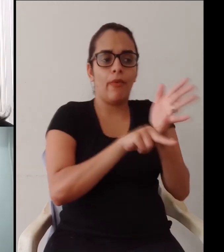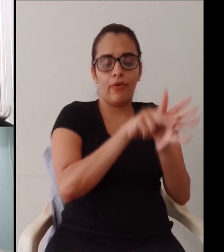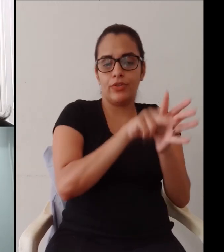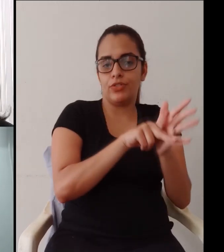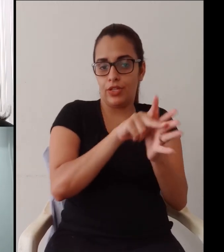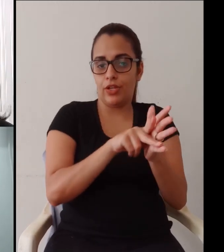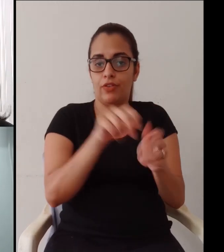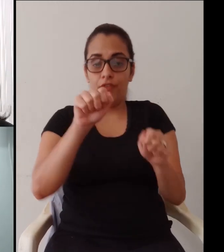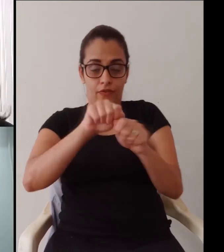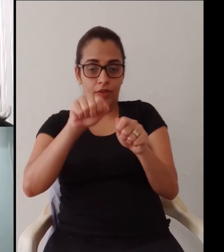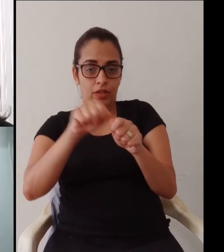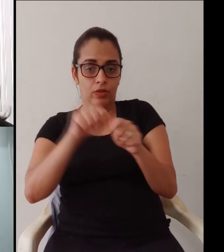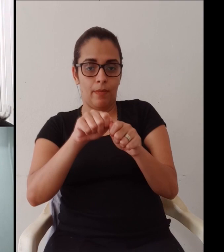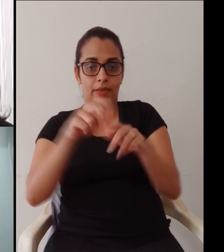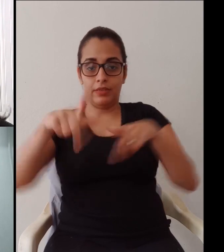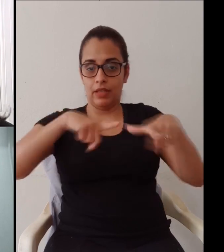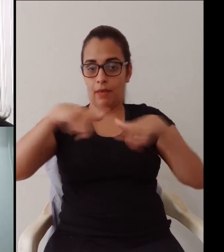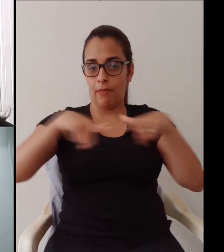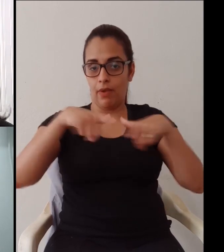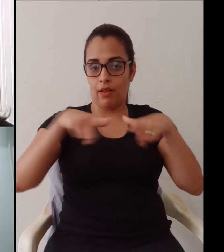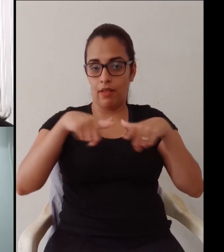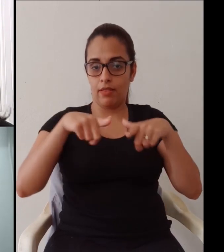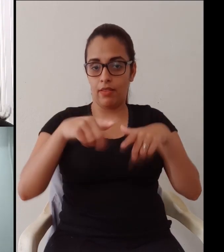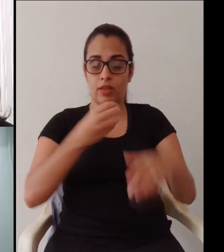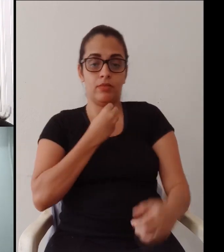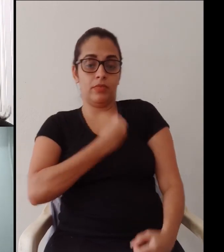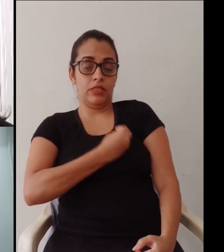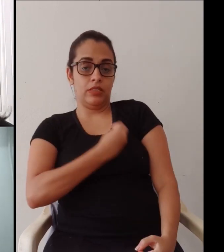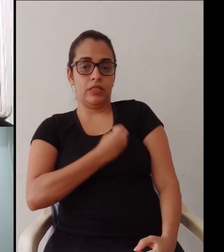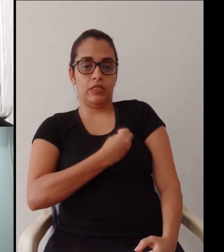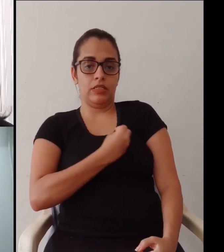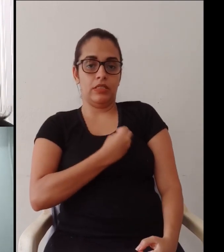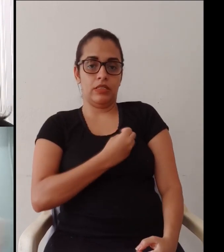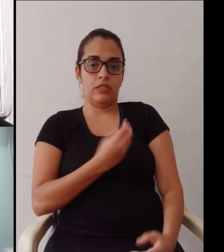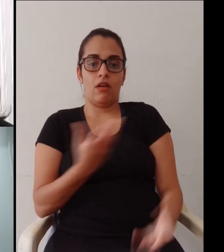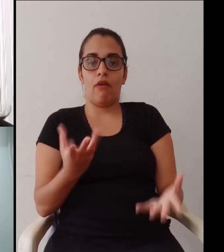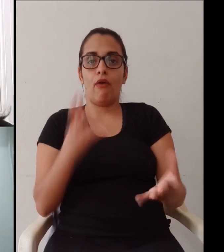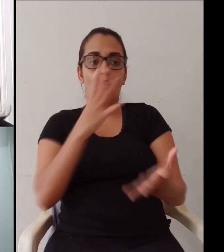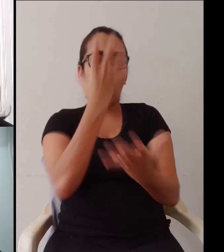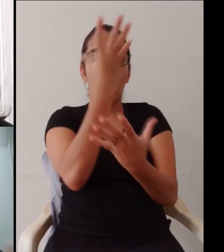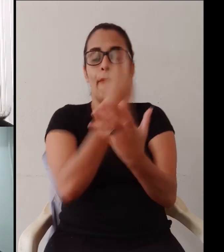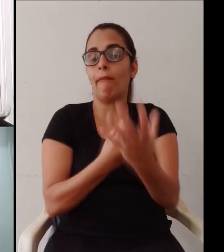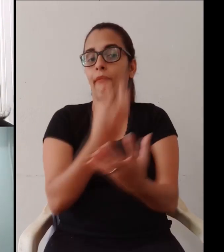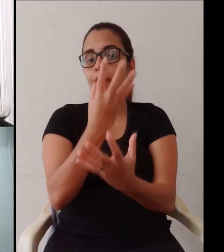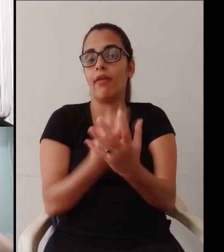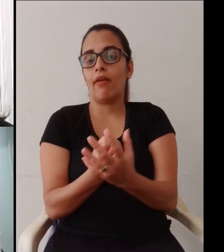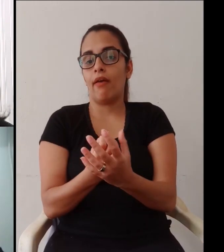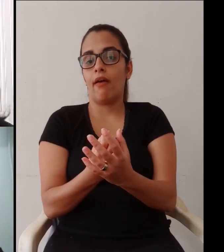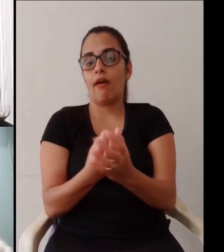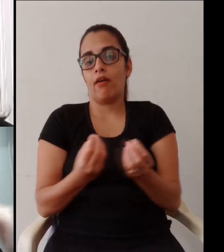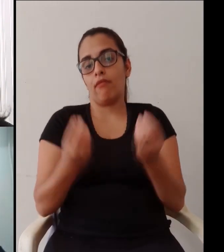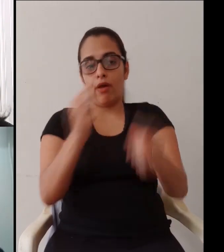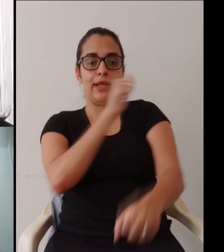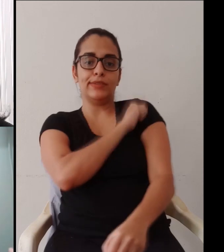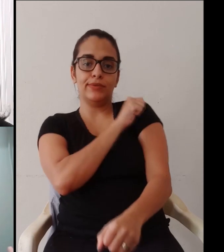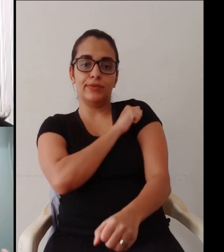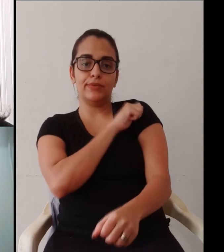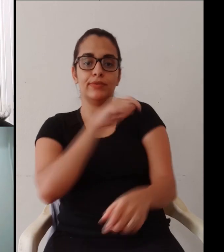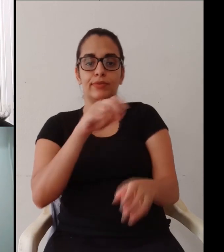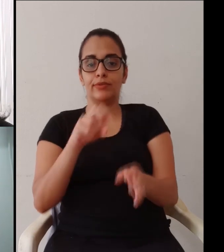o que isso significa? Significa que a gente não pode simplesmente pegar um planejamento que nós tínhamos feito para trabalhar na